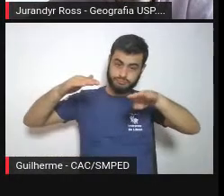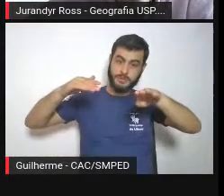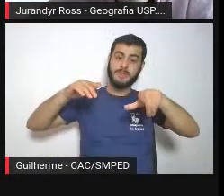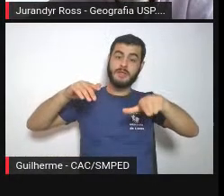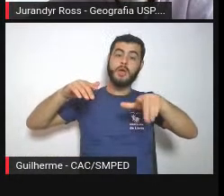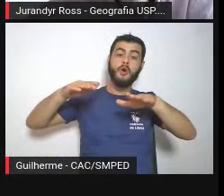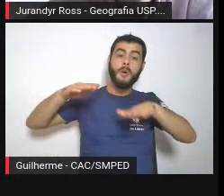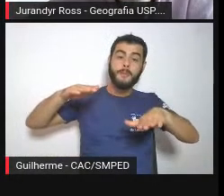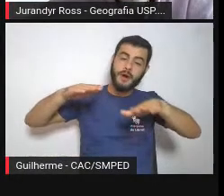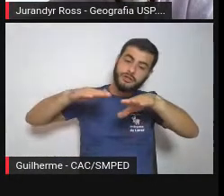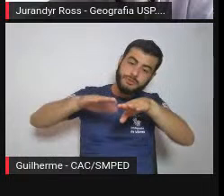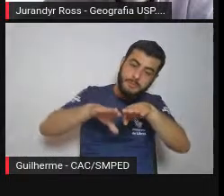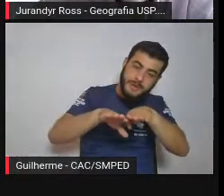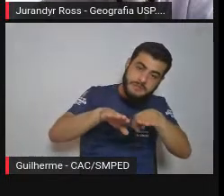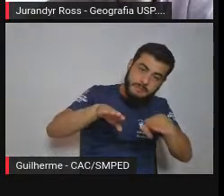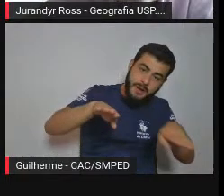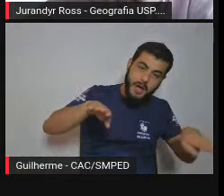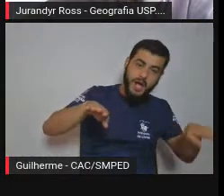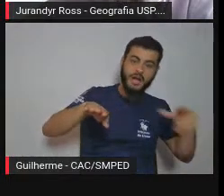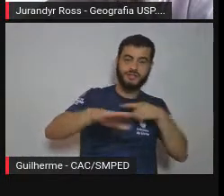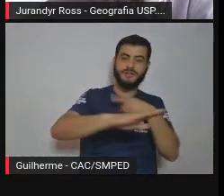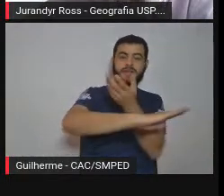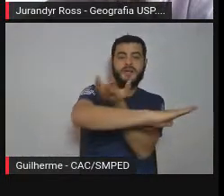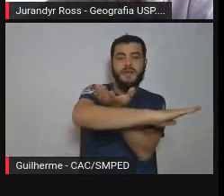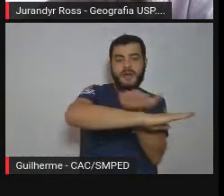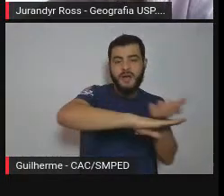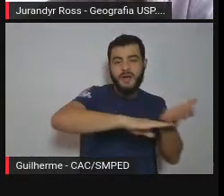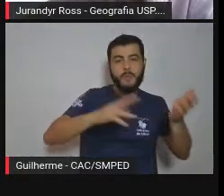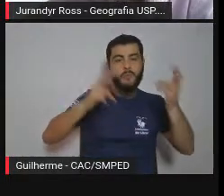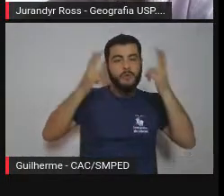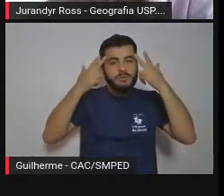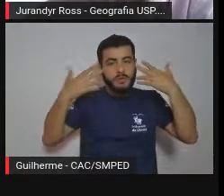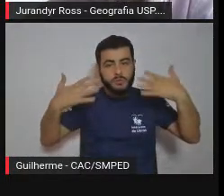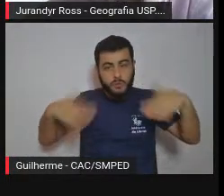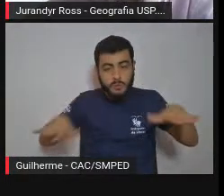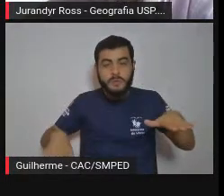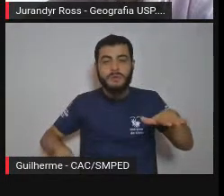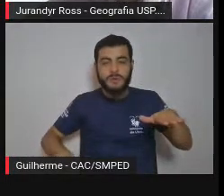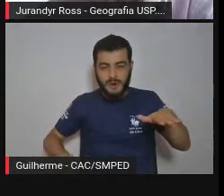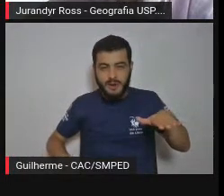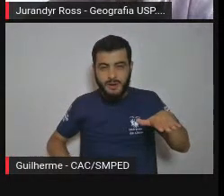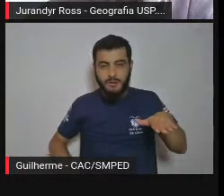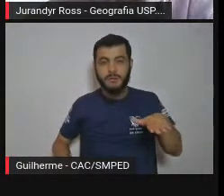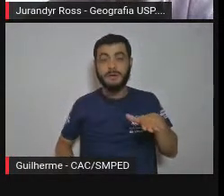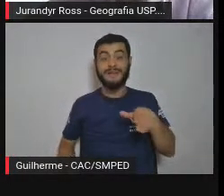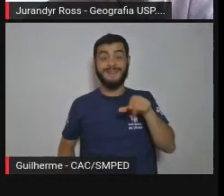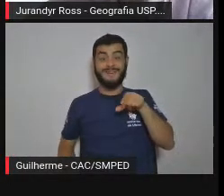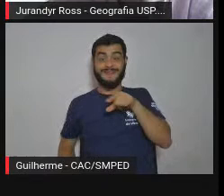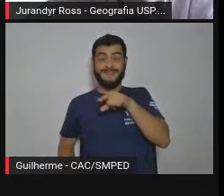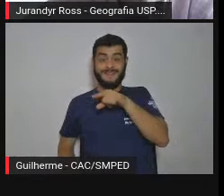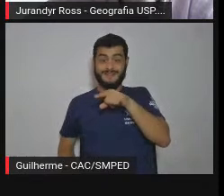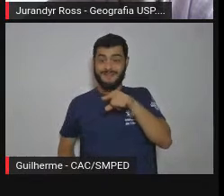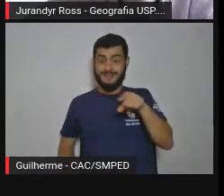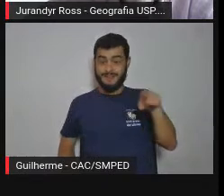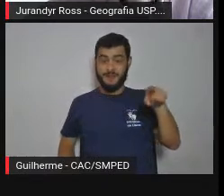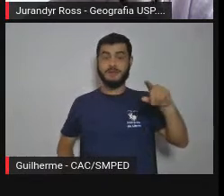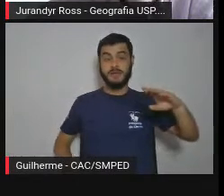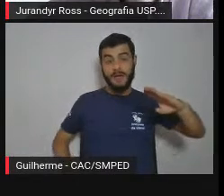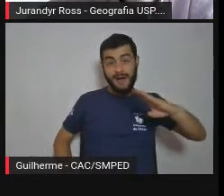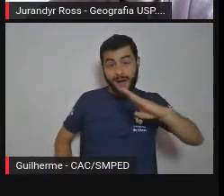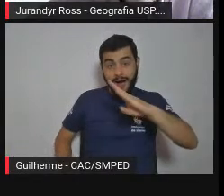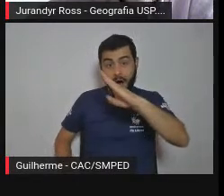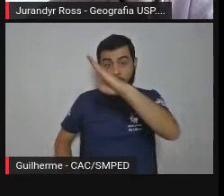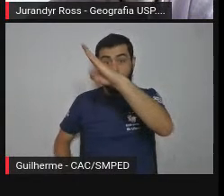o campo natural e temos uma parte mais alta a partir de uma certa altitude que não tem